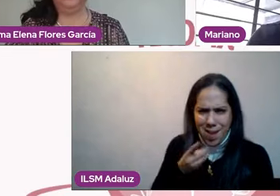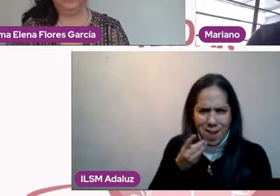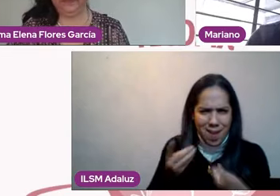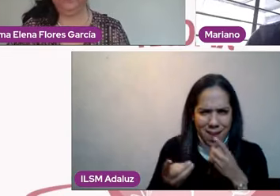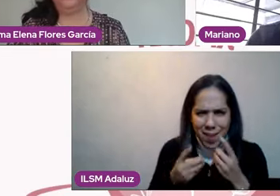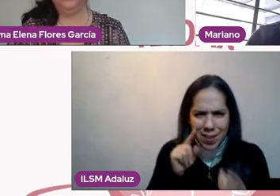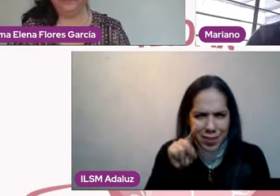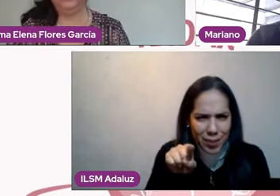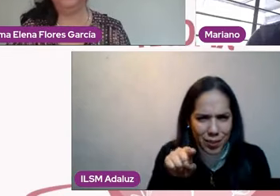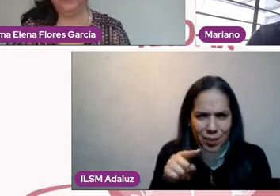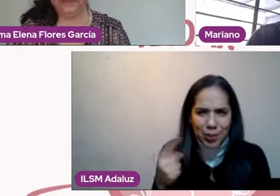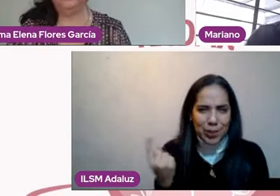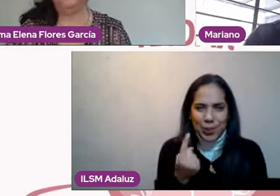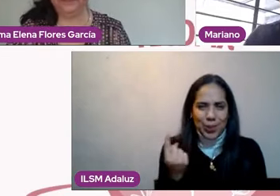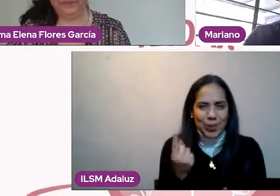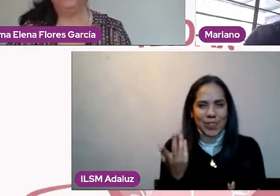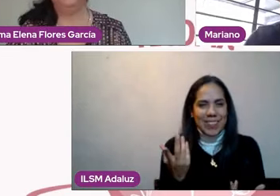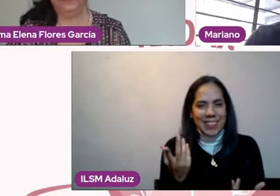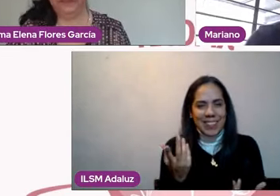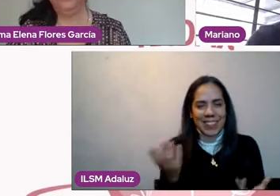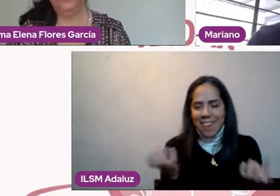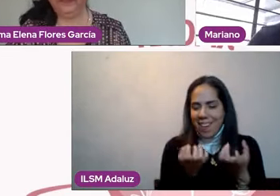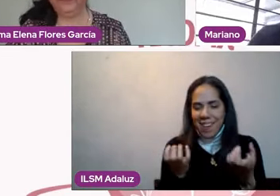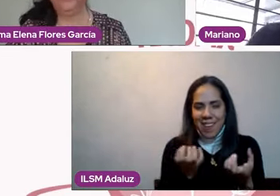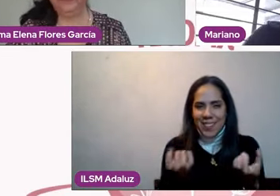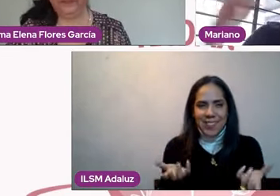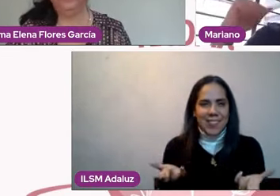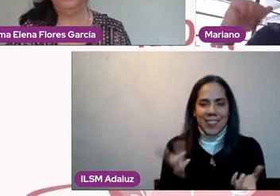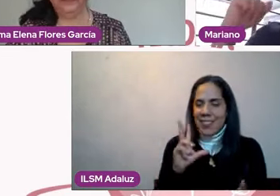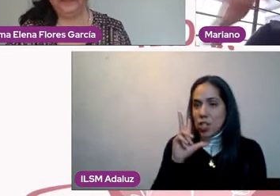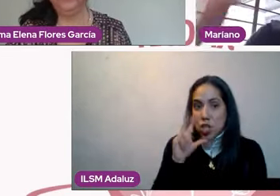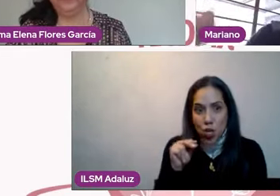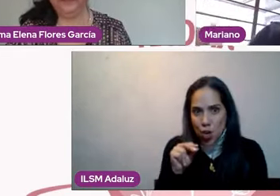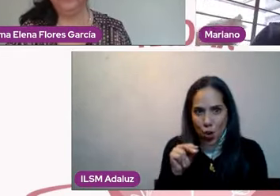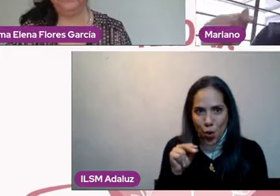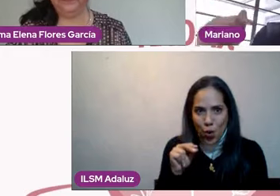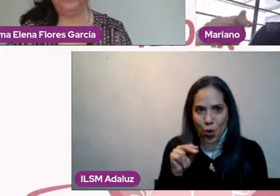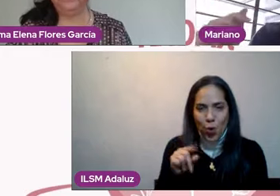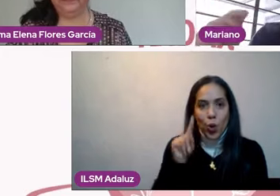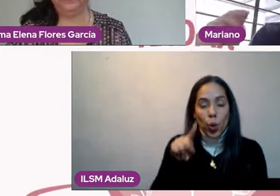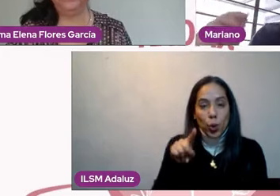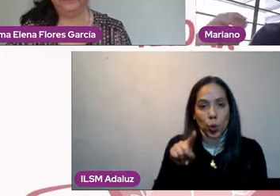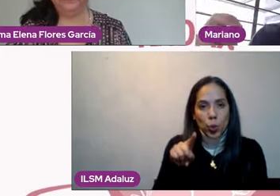no es terapeuta, ¿no? Spoiler alert. Entonces, esta